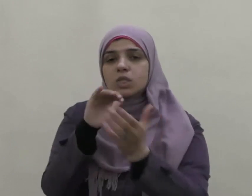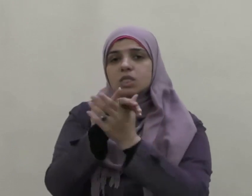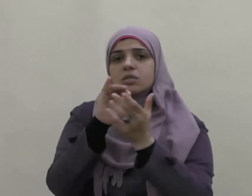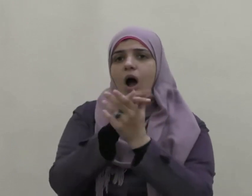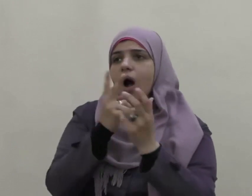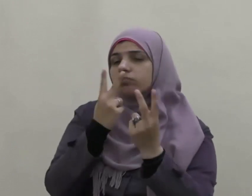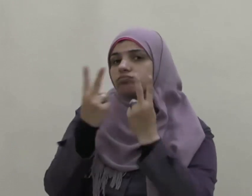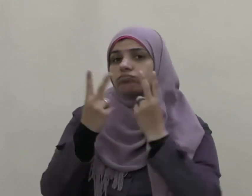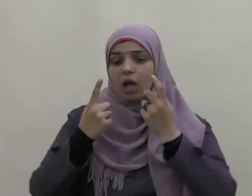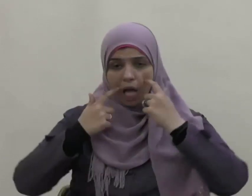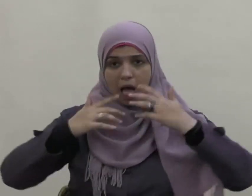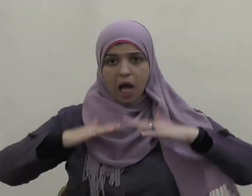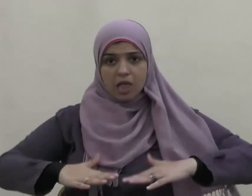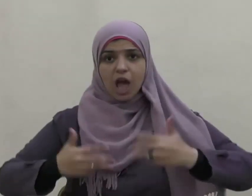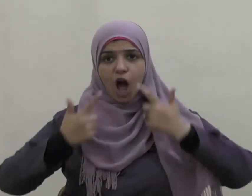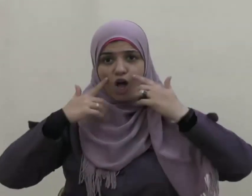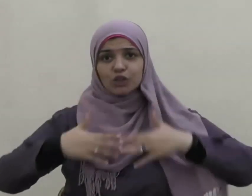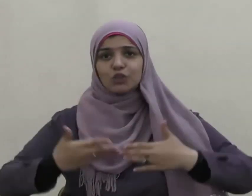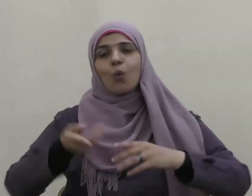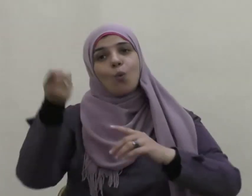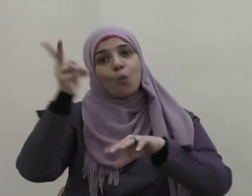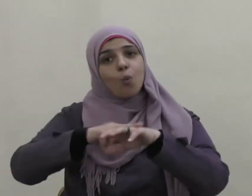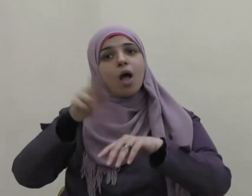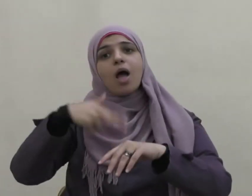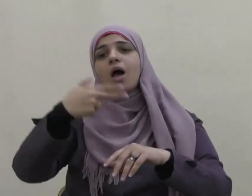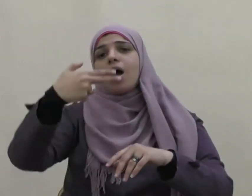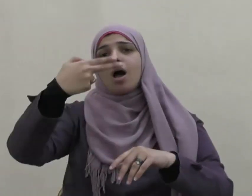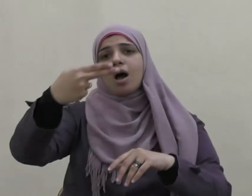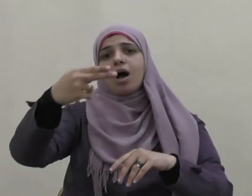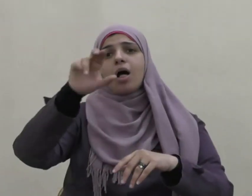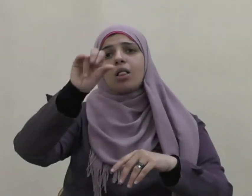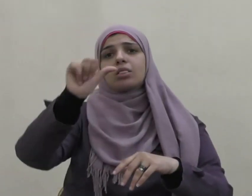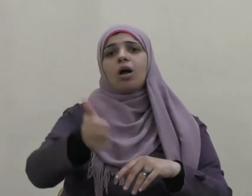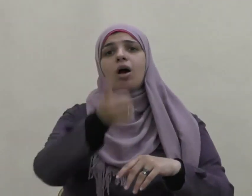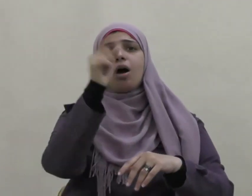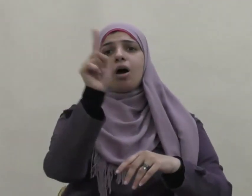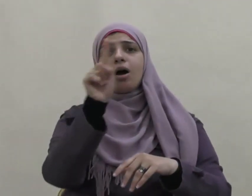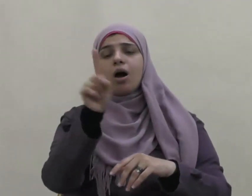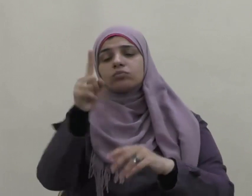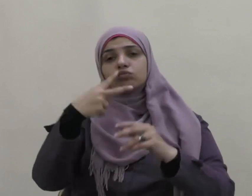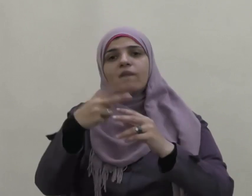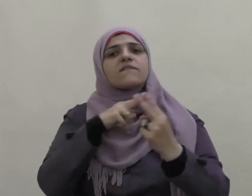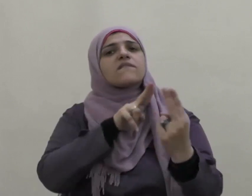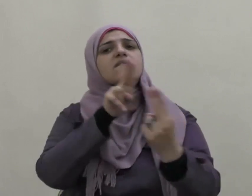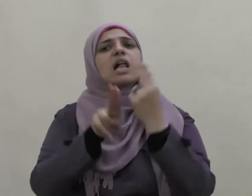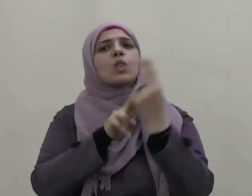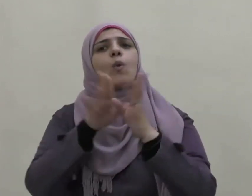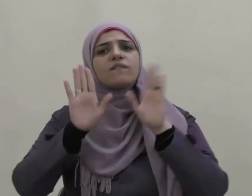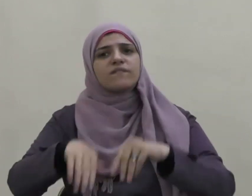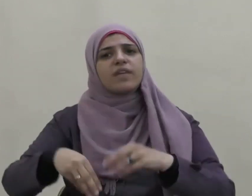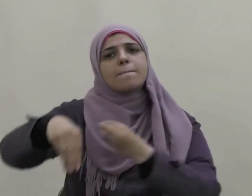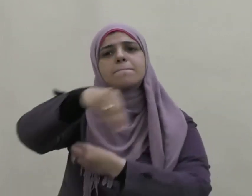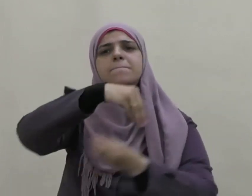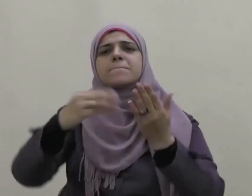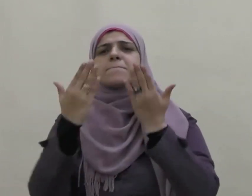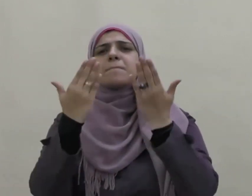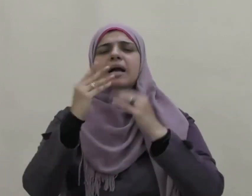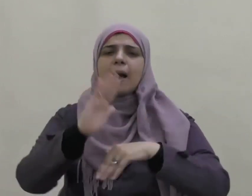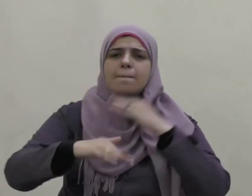وكان عطاء بن أبي رباح يجلس للفتية في مكة بعد وفاة حبر